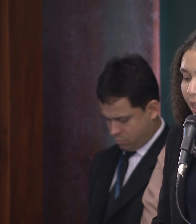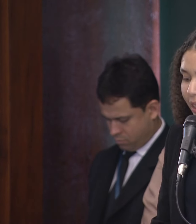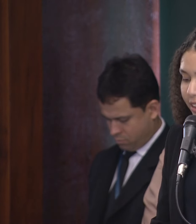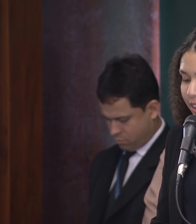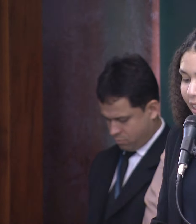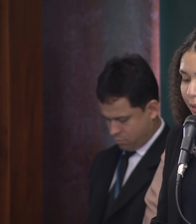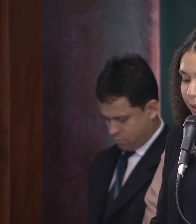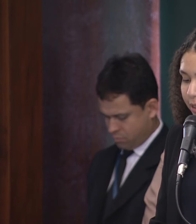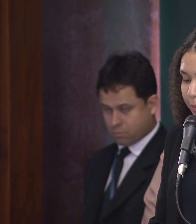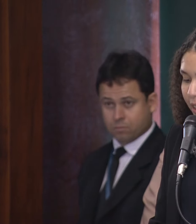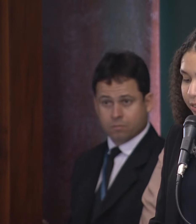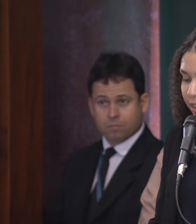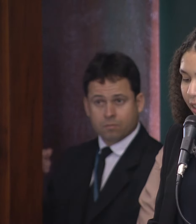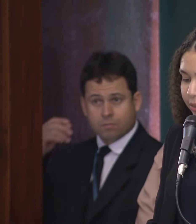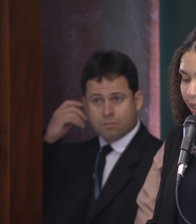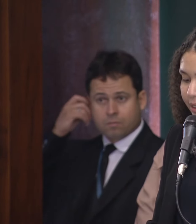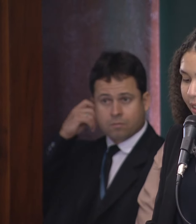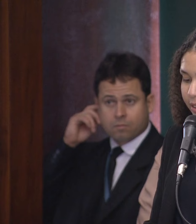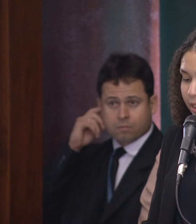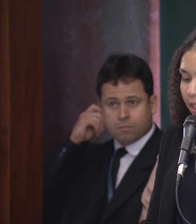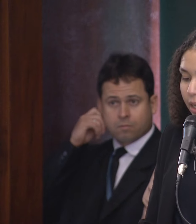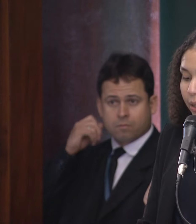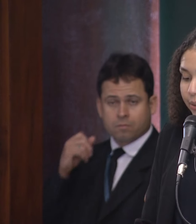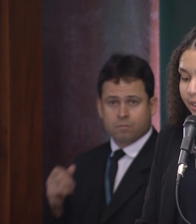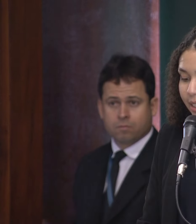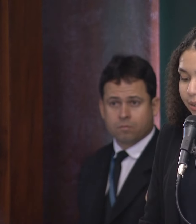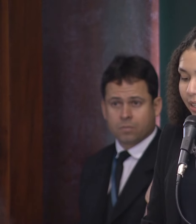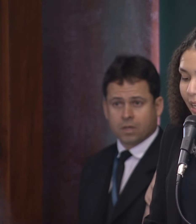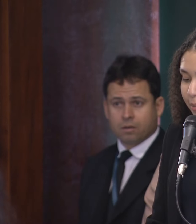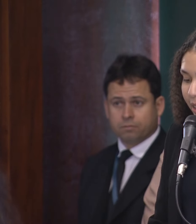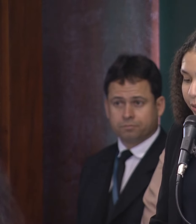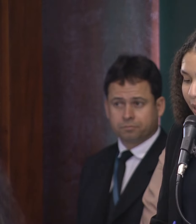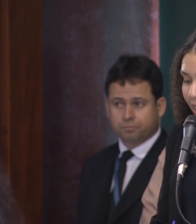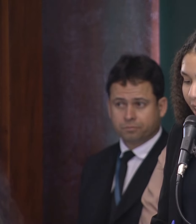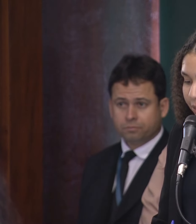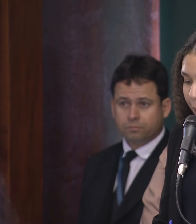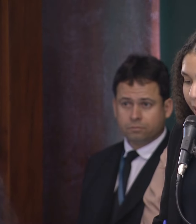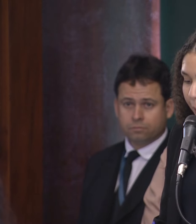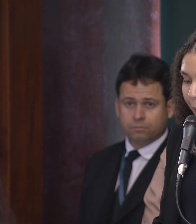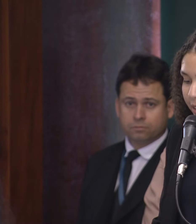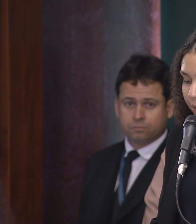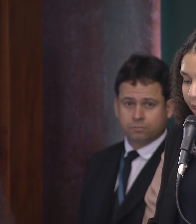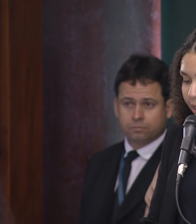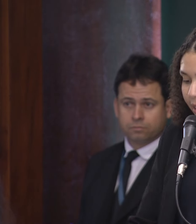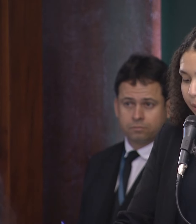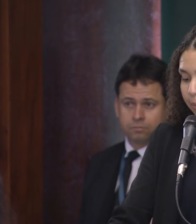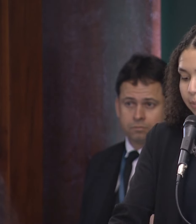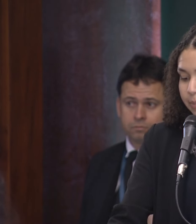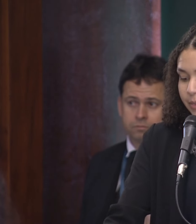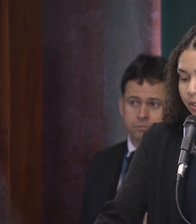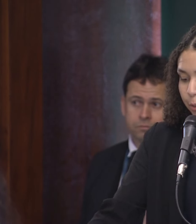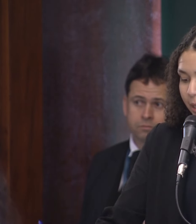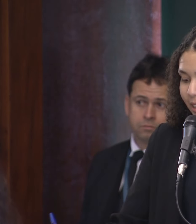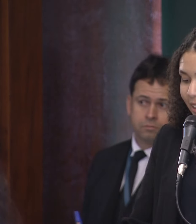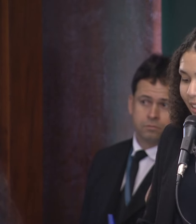do Sul, indicada pelo deputado Geraldo Rezende, o senhor Hermeto Macario Amin Pasqualic,